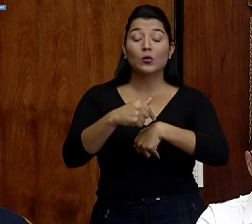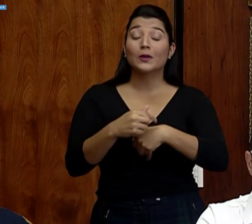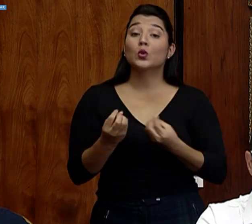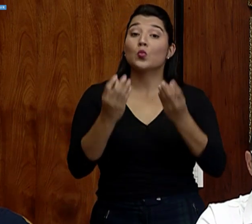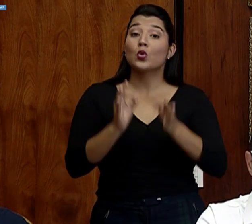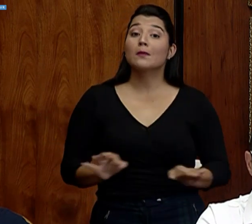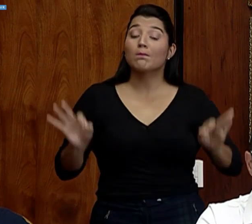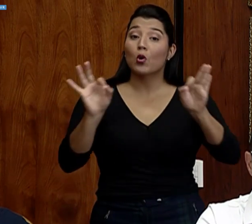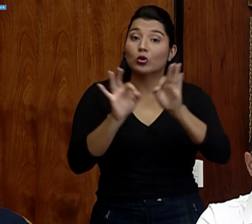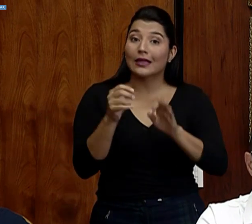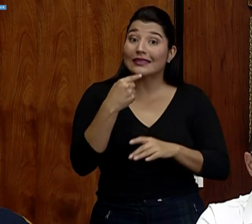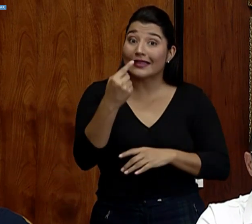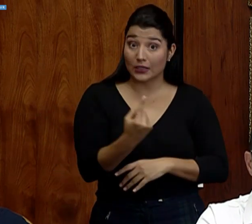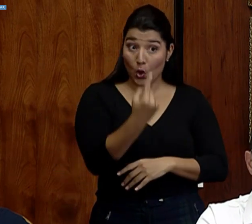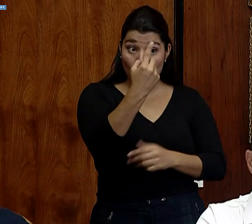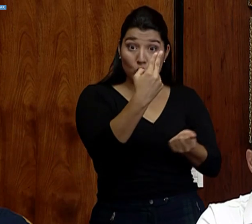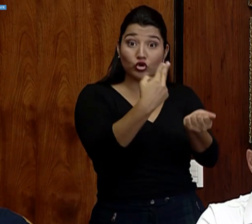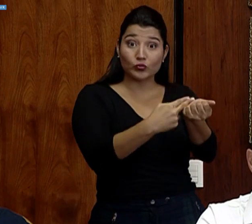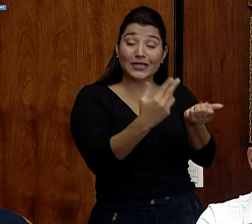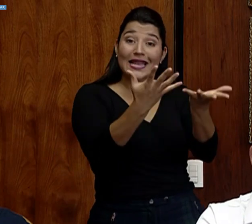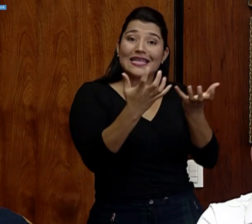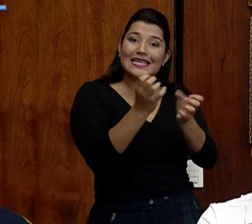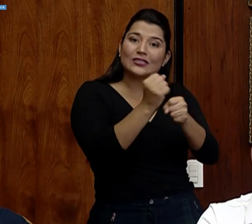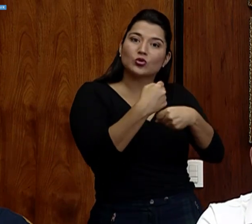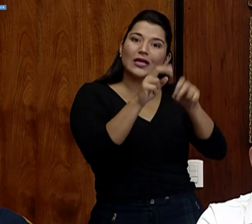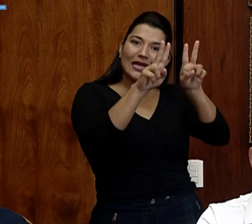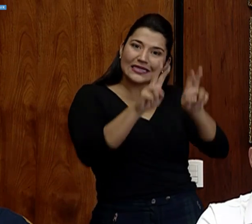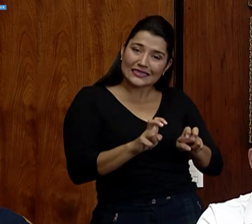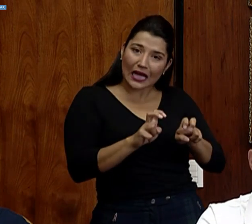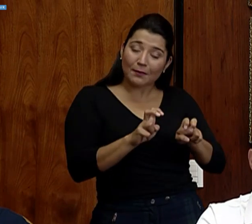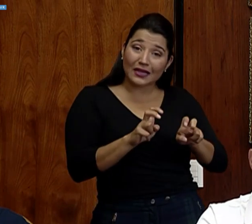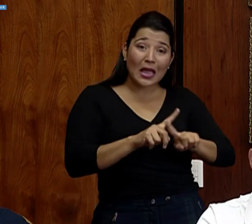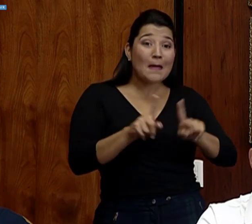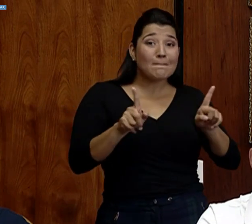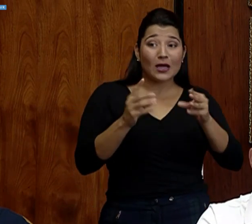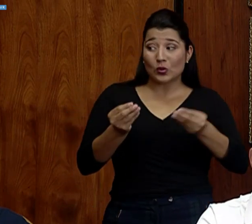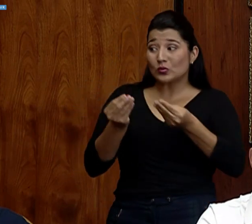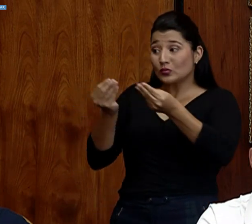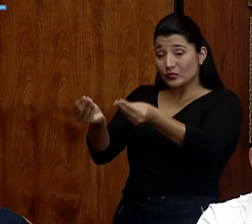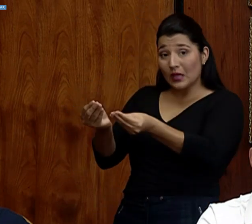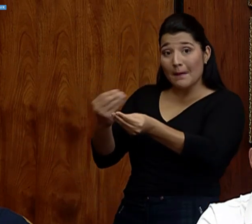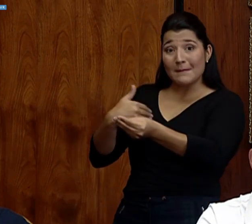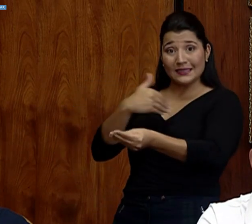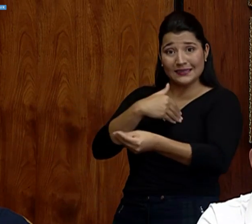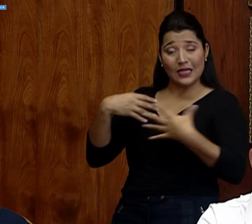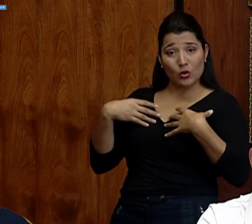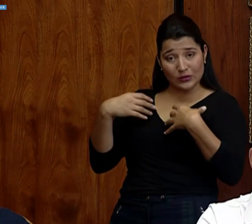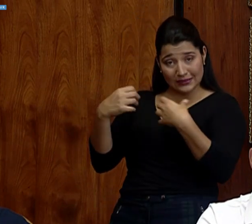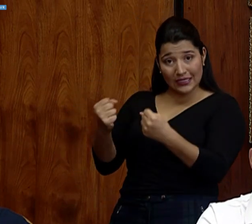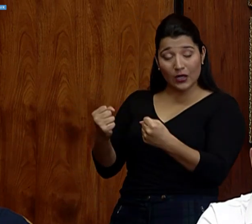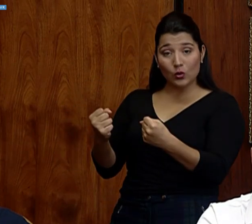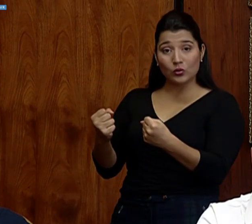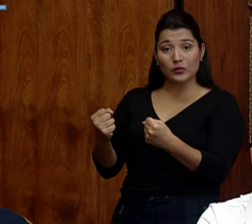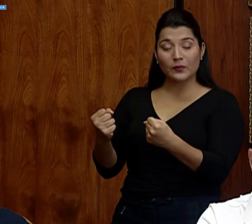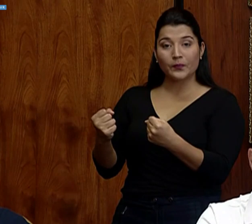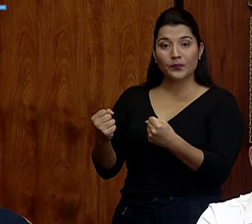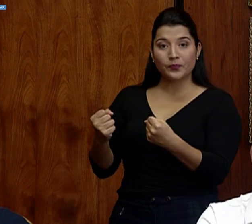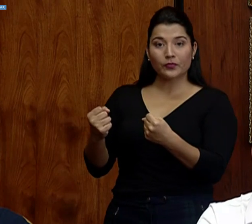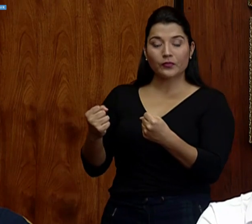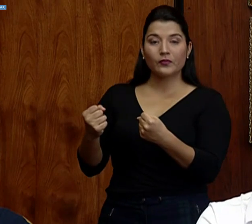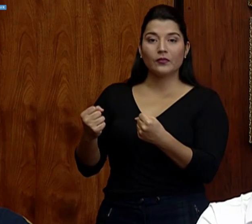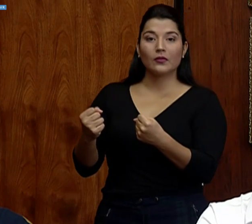un hospital que quiso poner la prueba, pero lo que presentó el Ministerio de Salud venían todos los papeles en coreano y ustedes